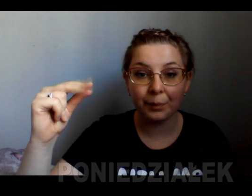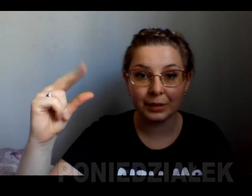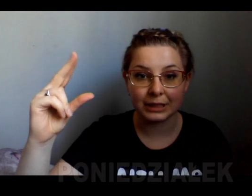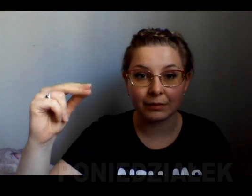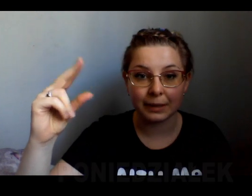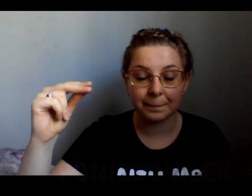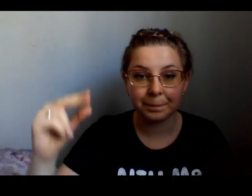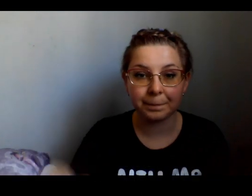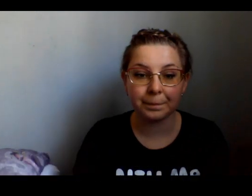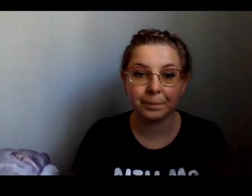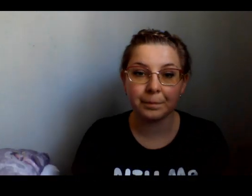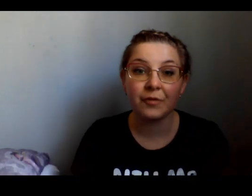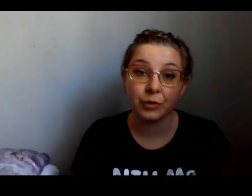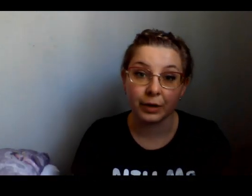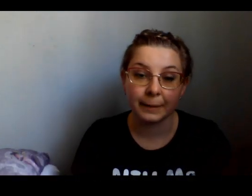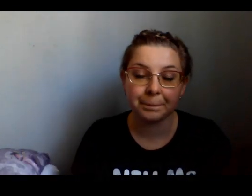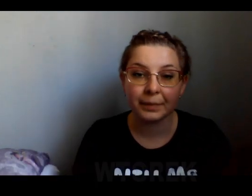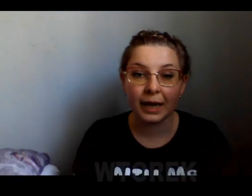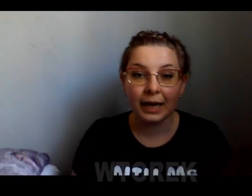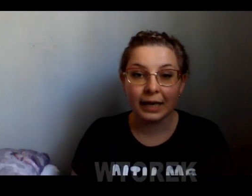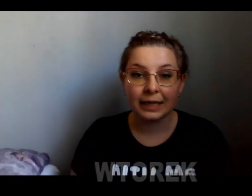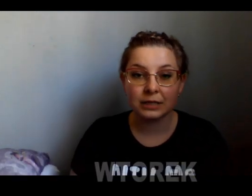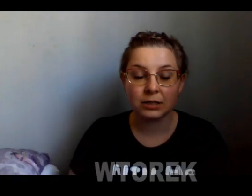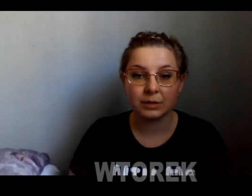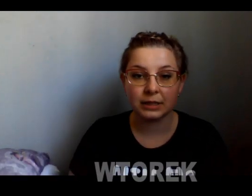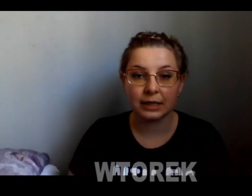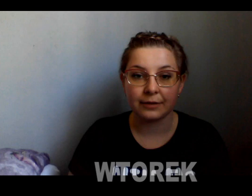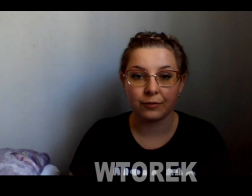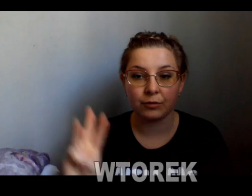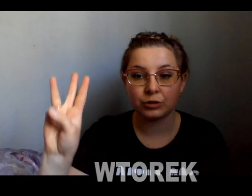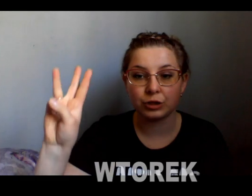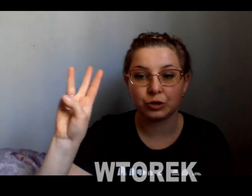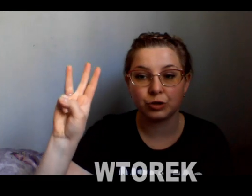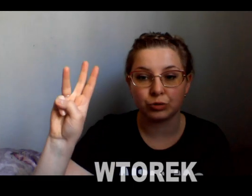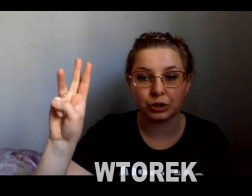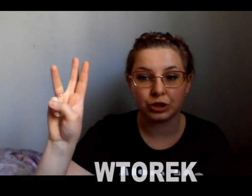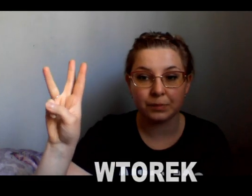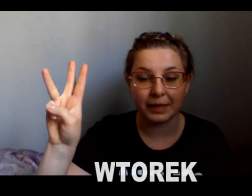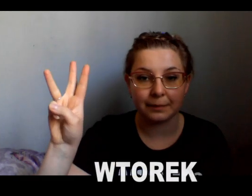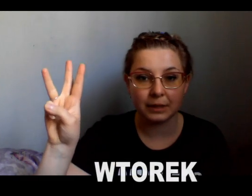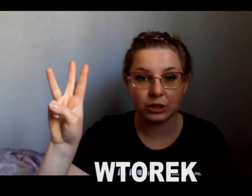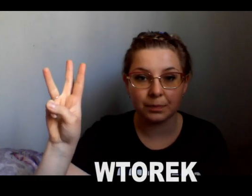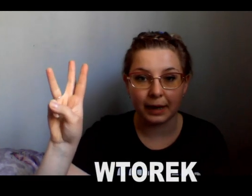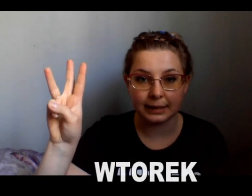Poniedziałek. Torek. Należy zrobić literkę W, czyli kciuk trzyma najmniejszy palec